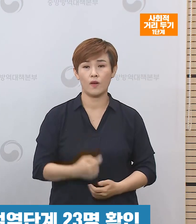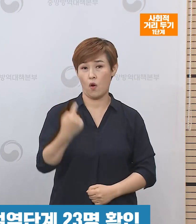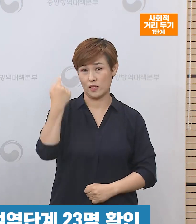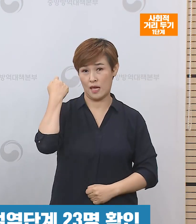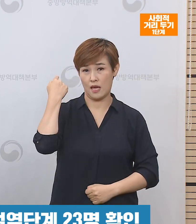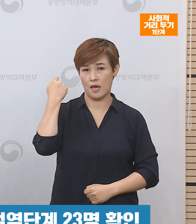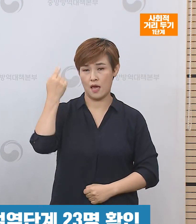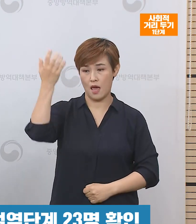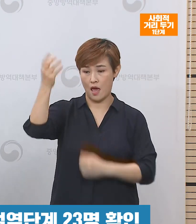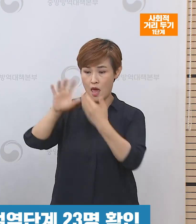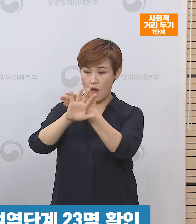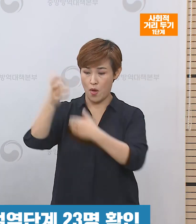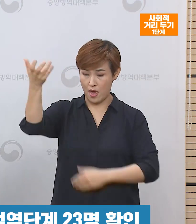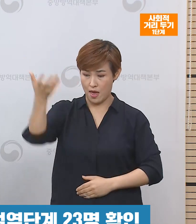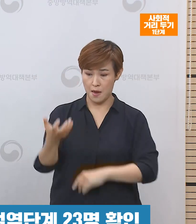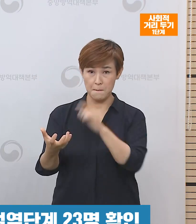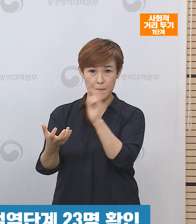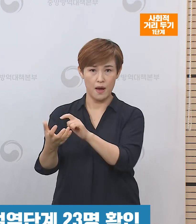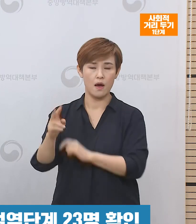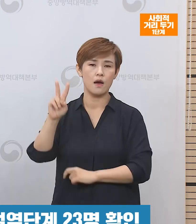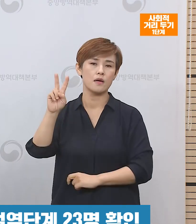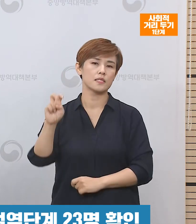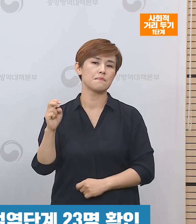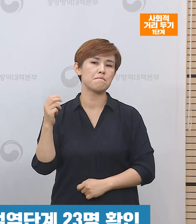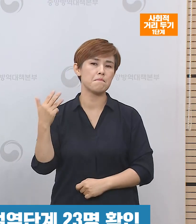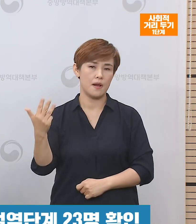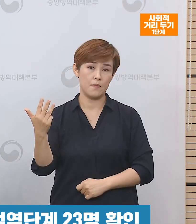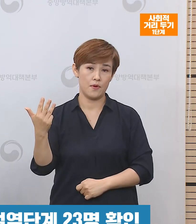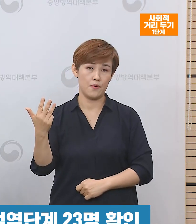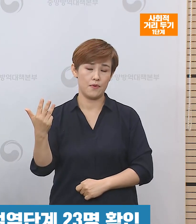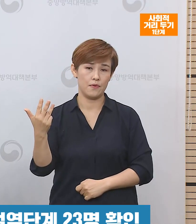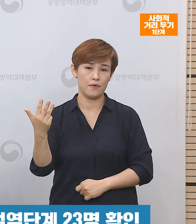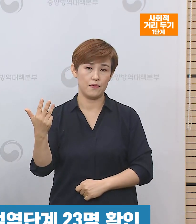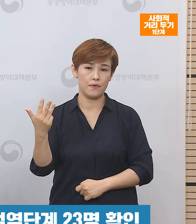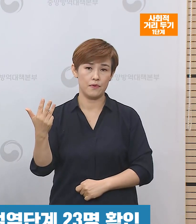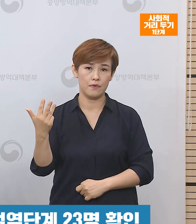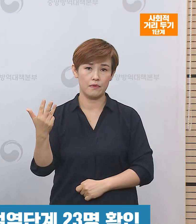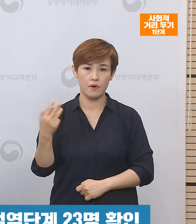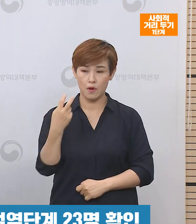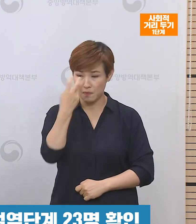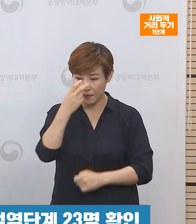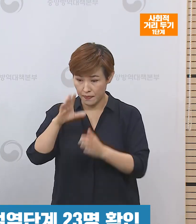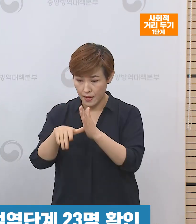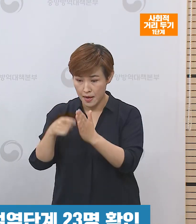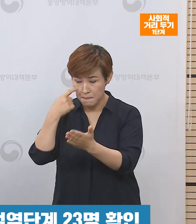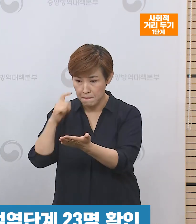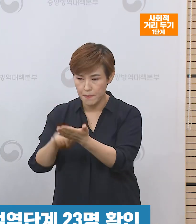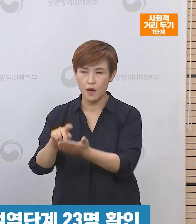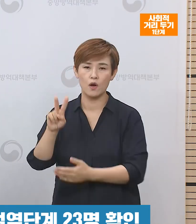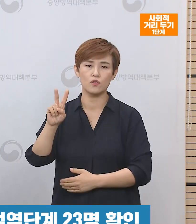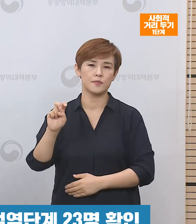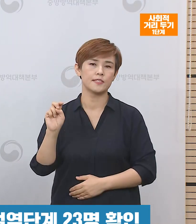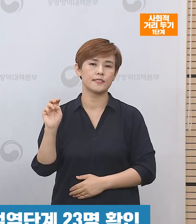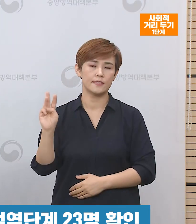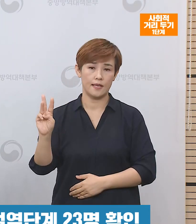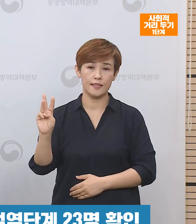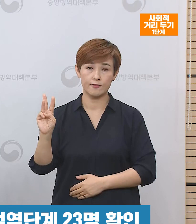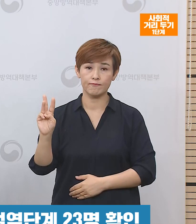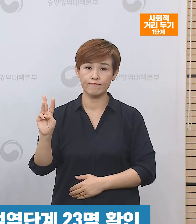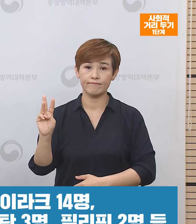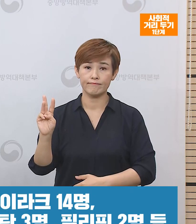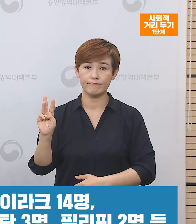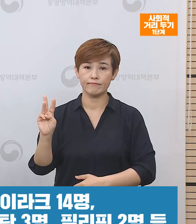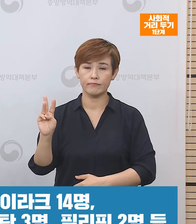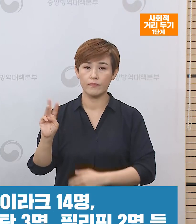어제 해외 유입 확진자는 28명이 발생됐는데 검역 단계에서 23명이 확인되었습니다.